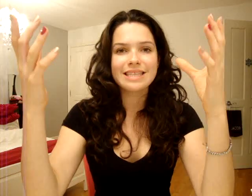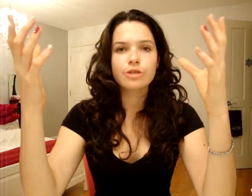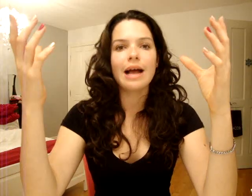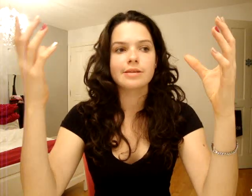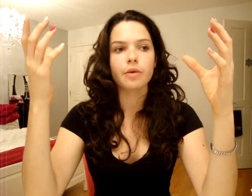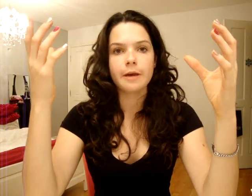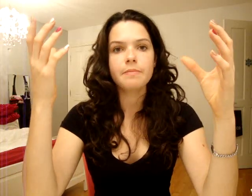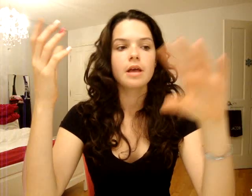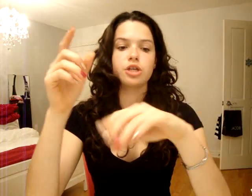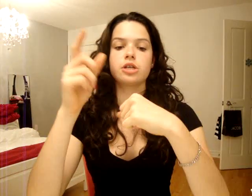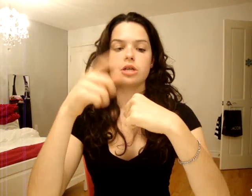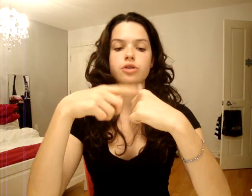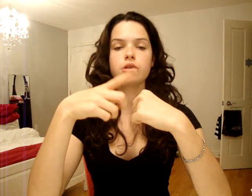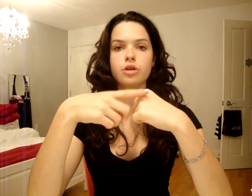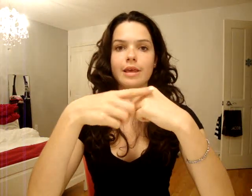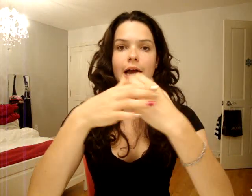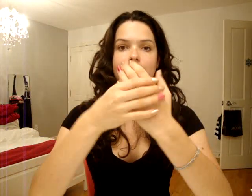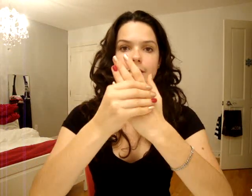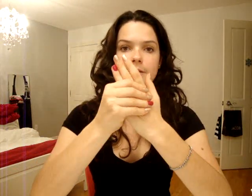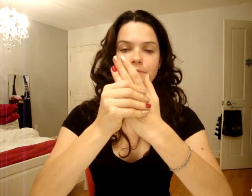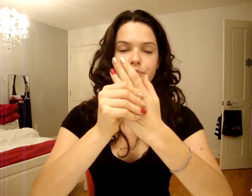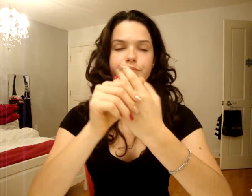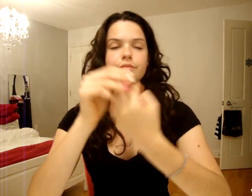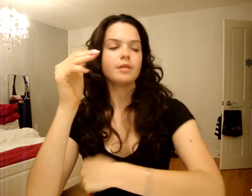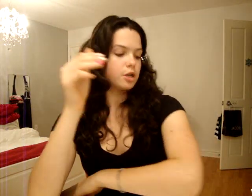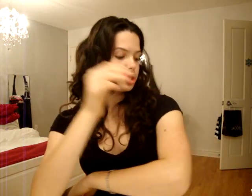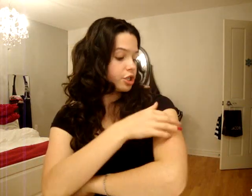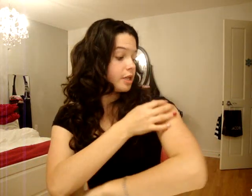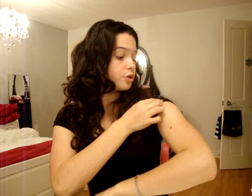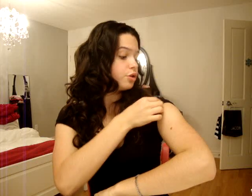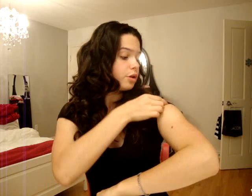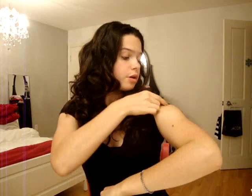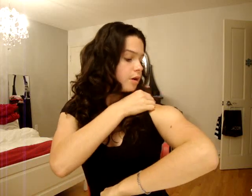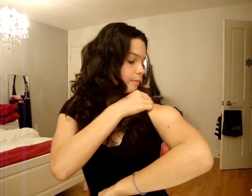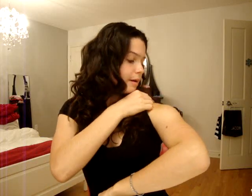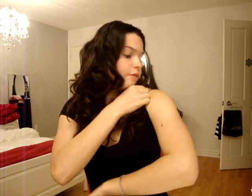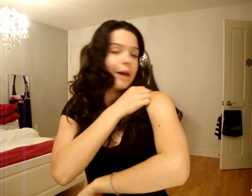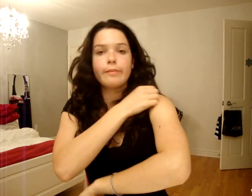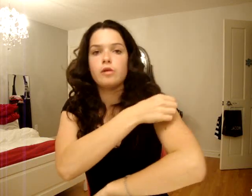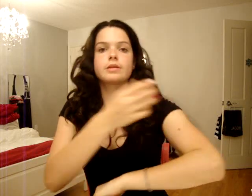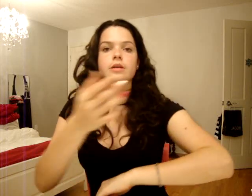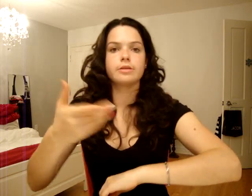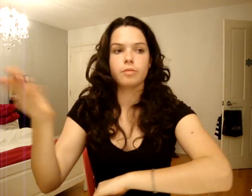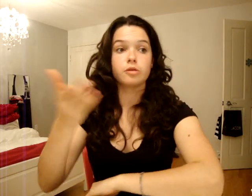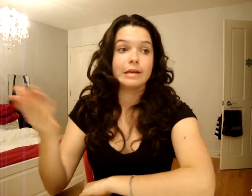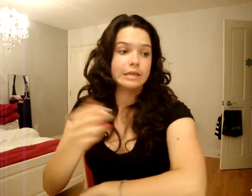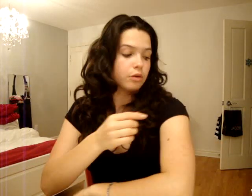'articulation, OK? J'en ai reçu une sur le gant, ici. J'en ai reçu. Mais là, vous ne verrez pas mes bleus parce que, bien, ils sont pas assez gros.